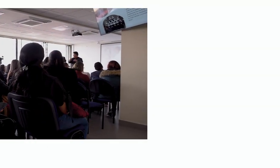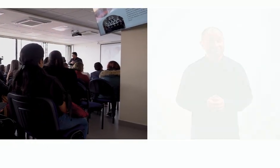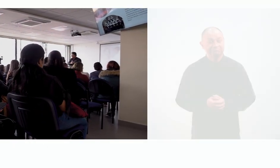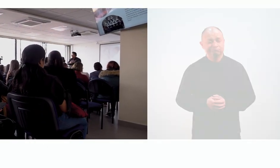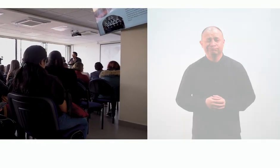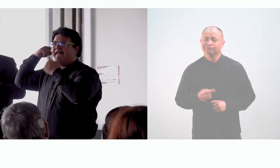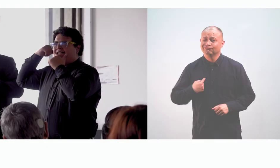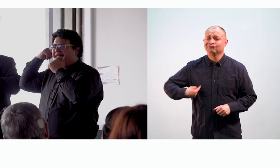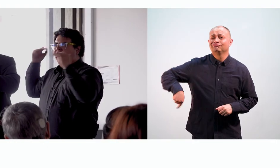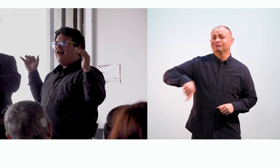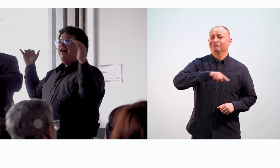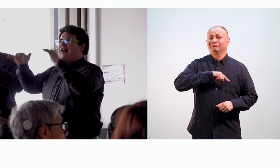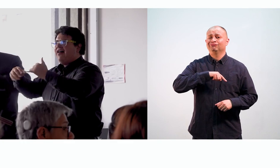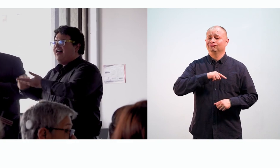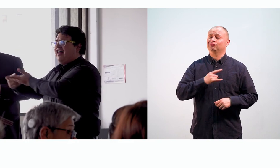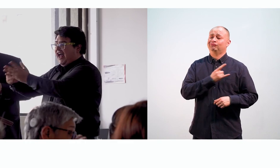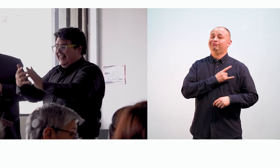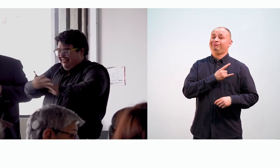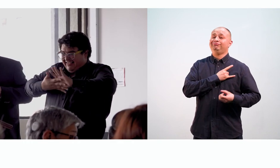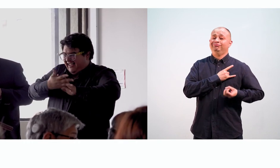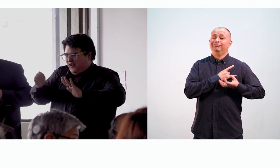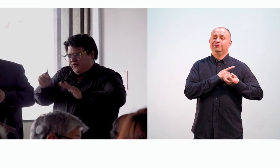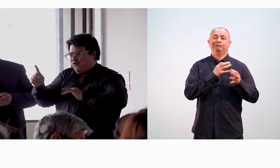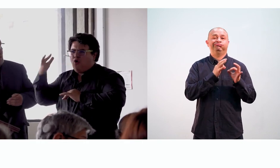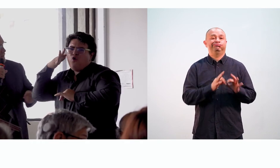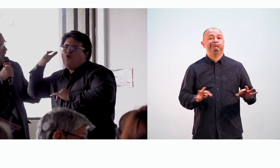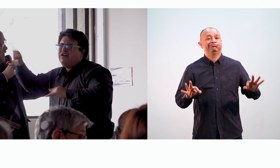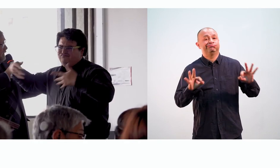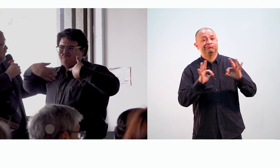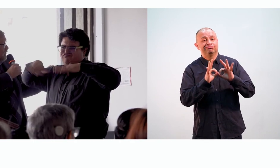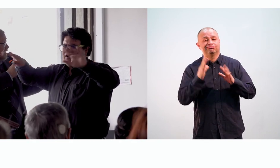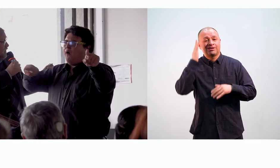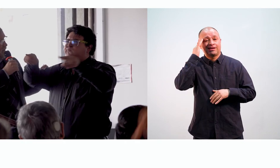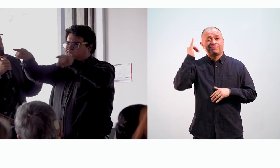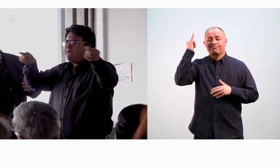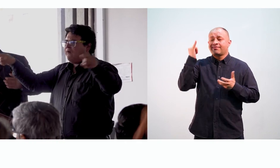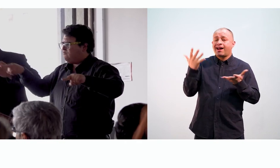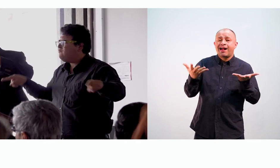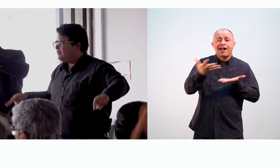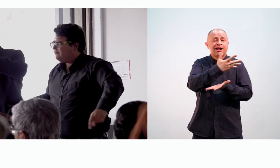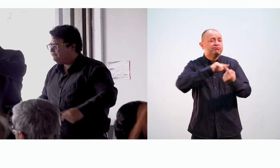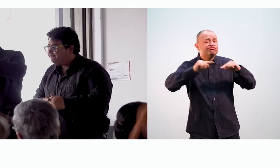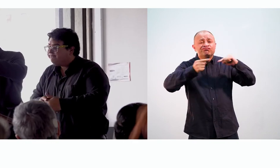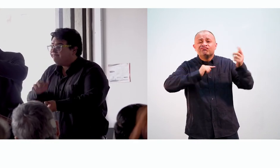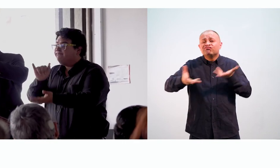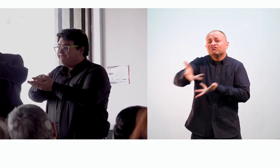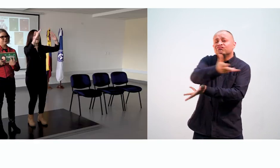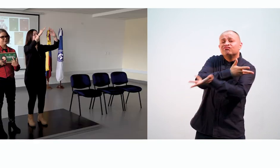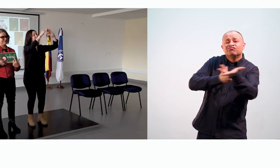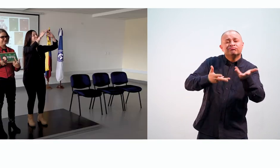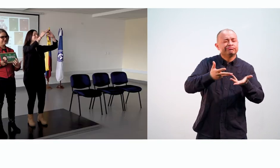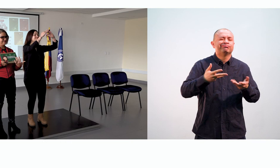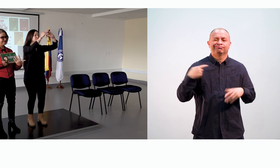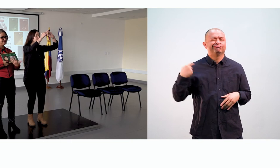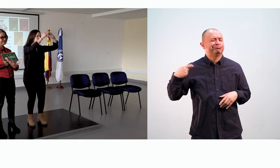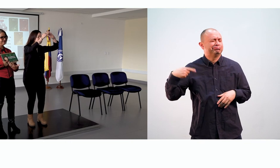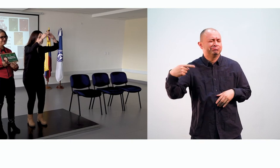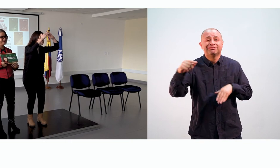Para nosotros como universidad es muy importante nutrir la discusión académica por eso es que constantemente estamos